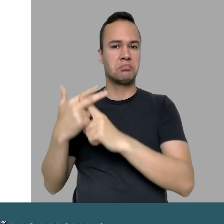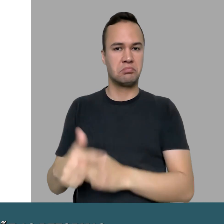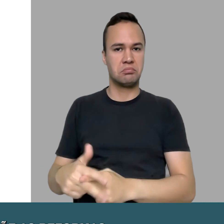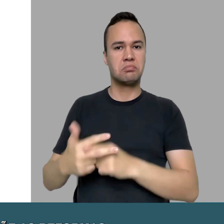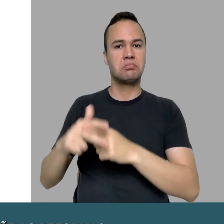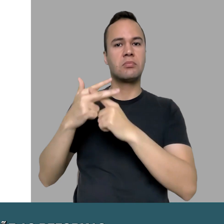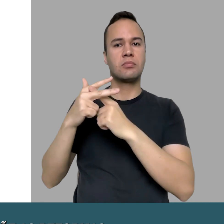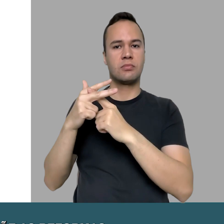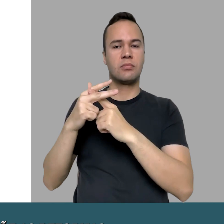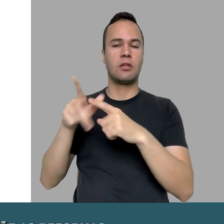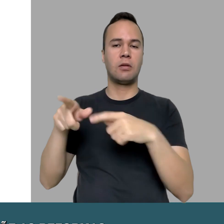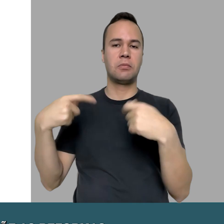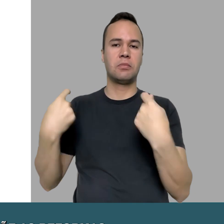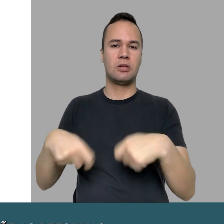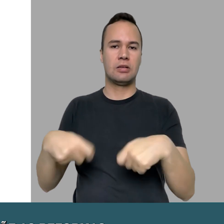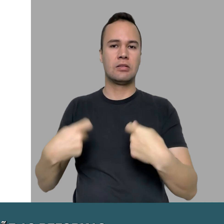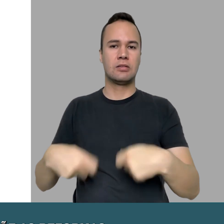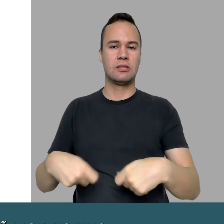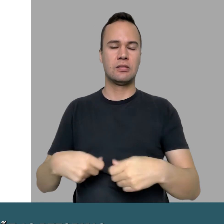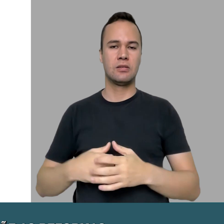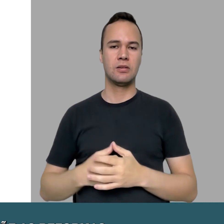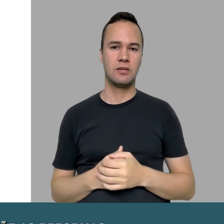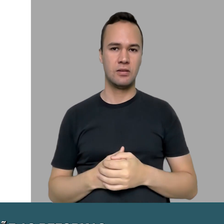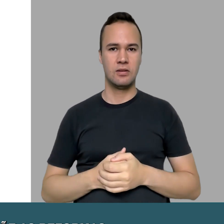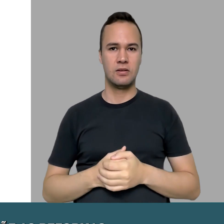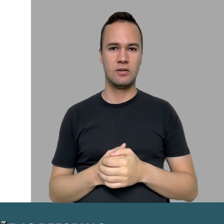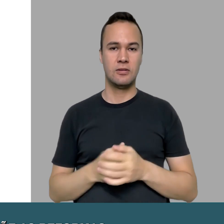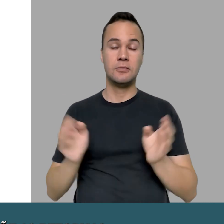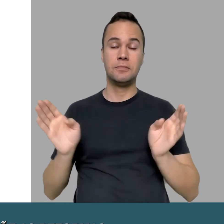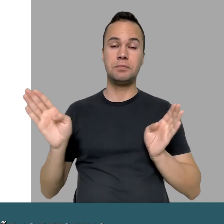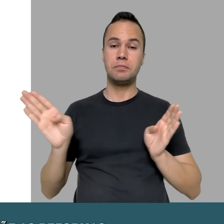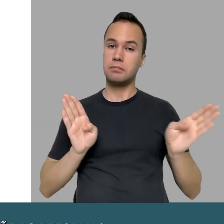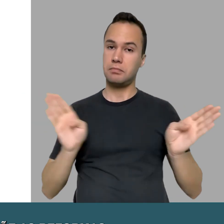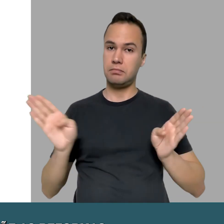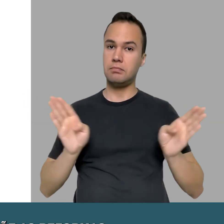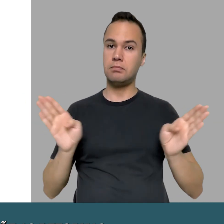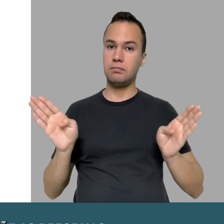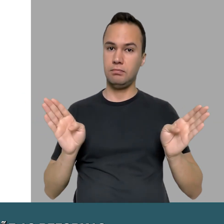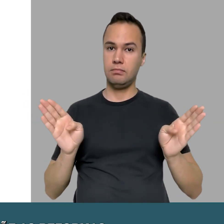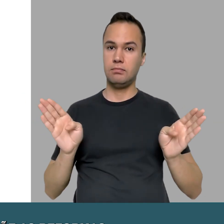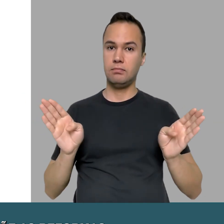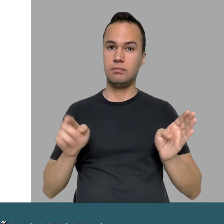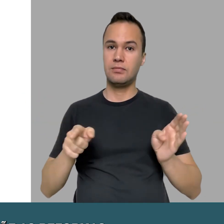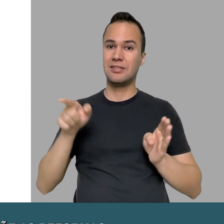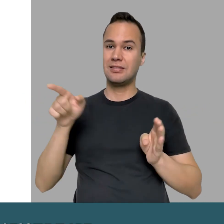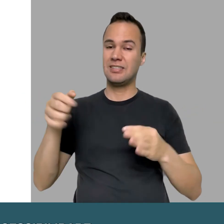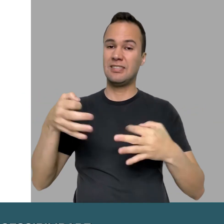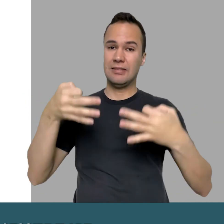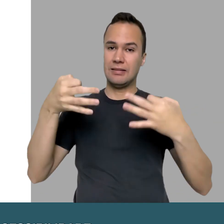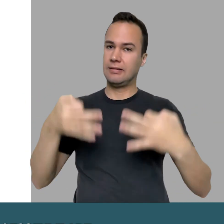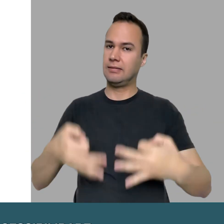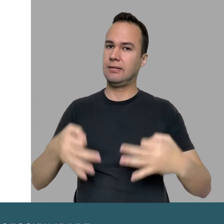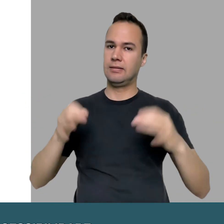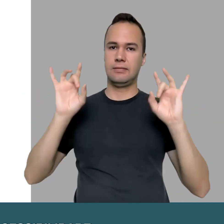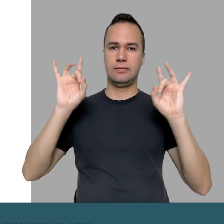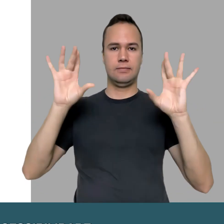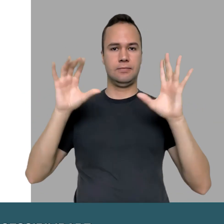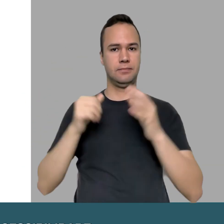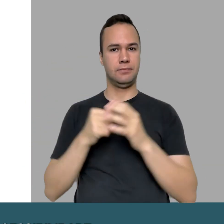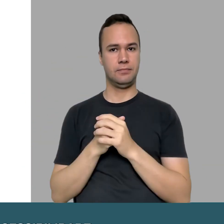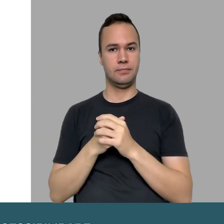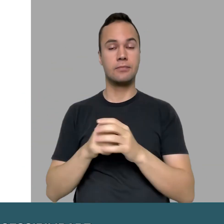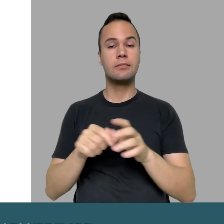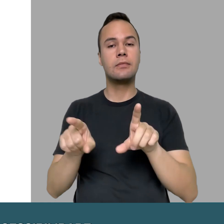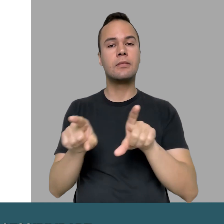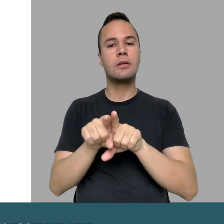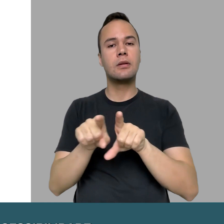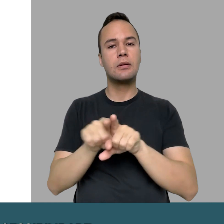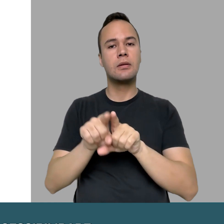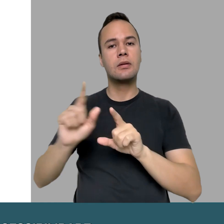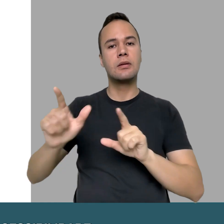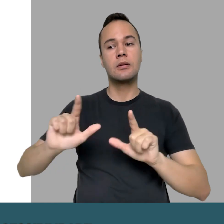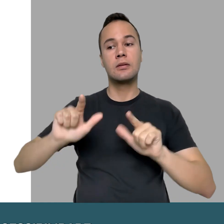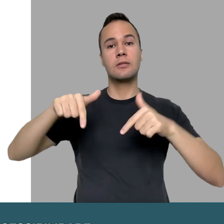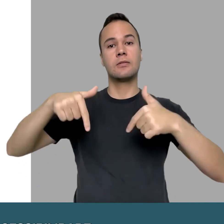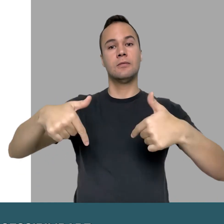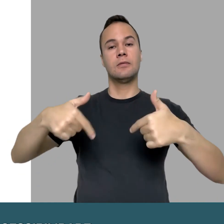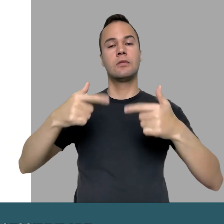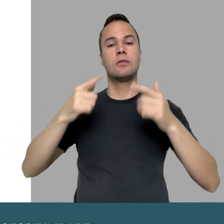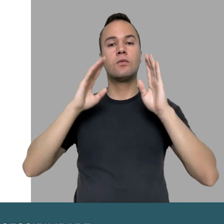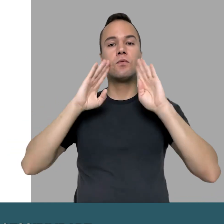propõe as reformas ou restaurações necessárias para que a acessibilidade